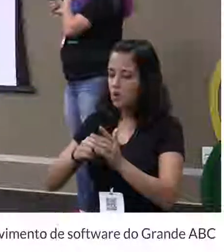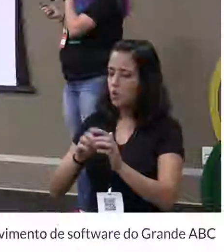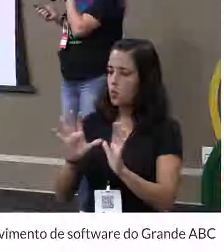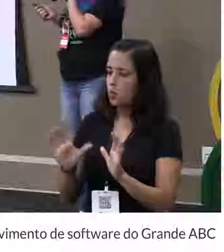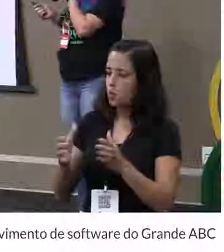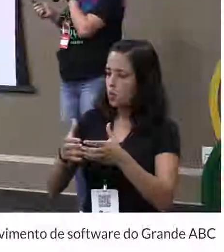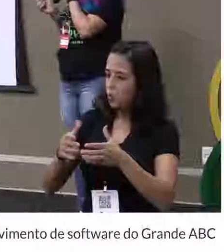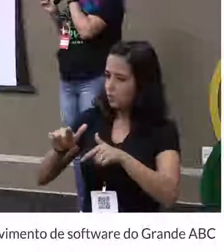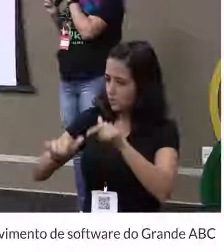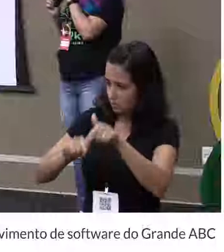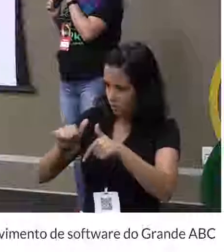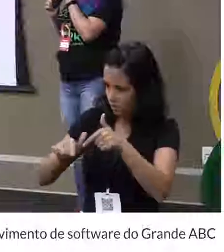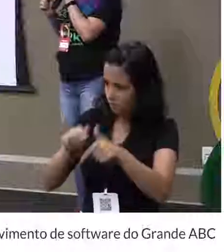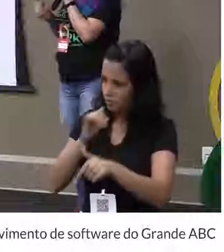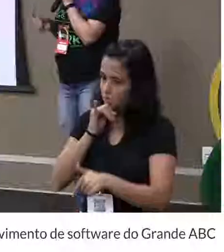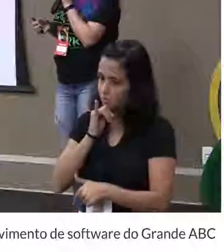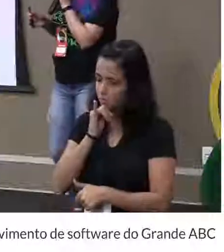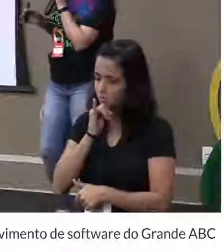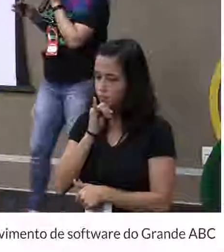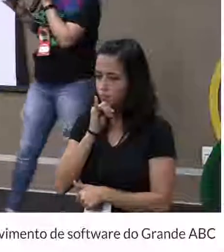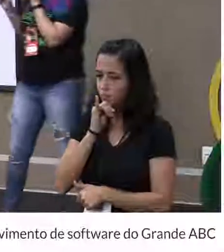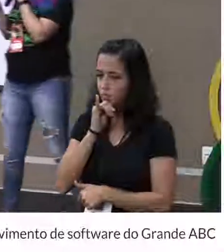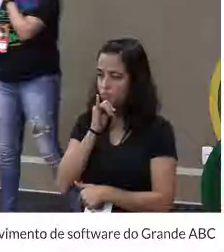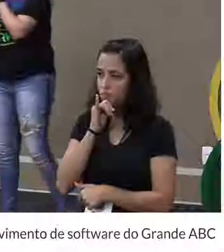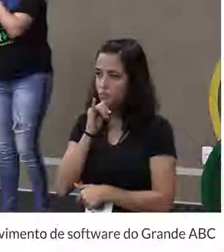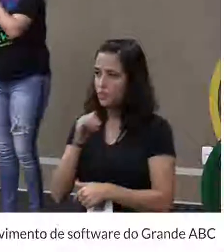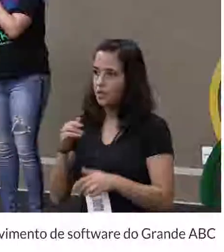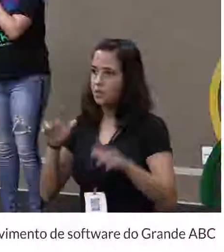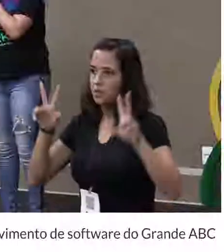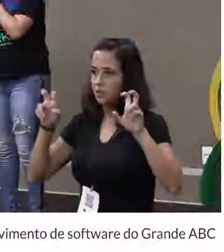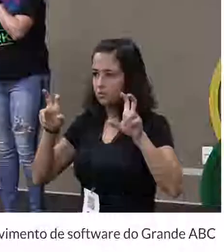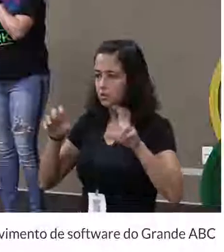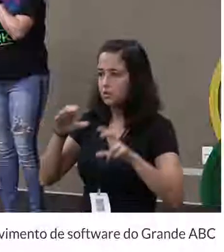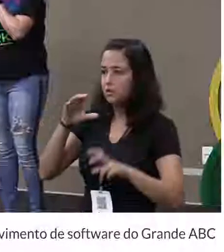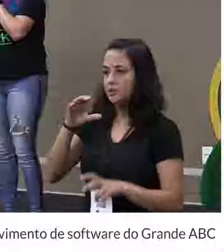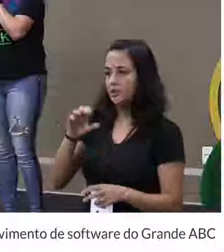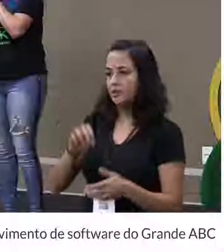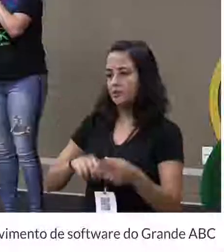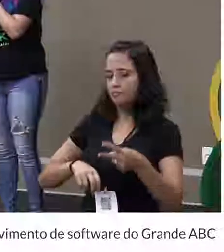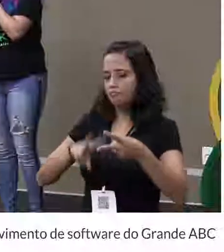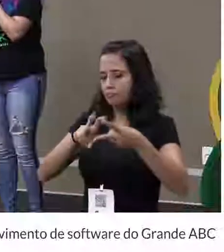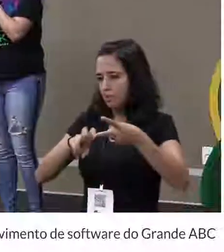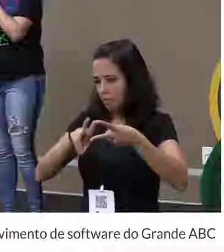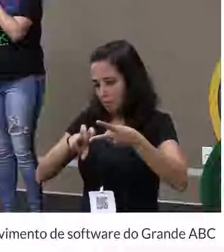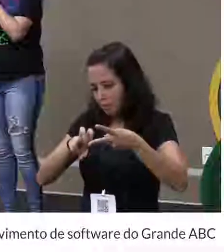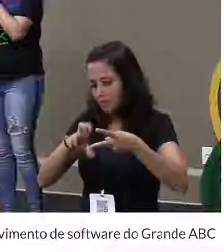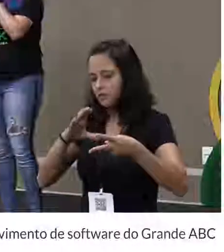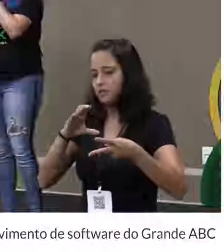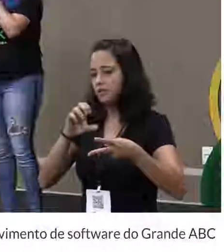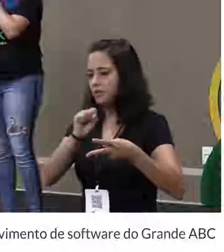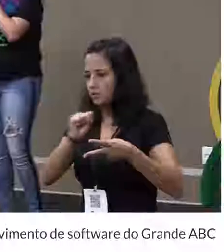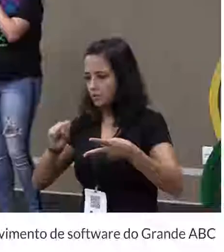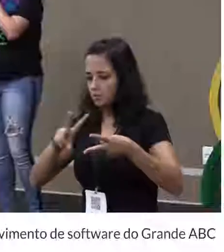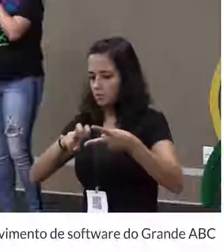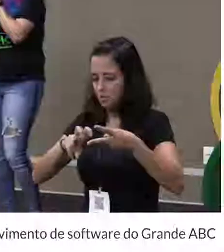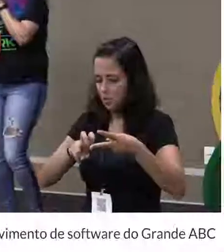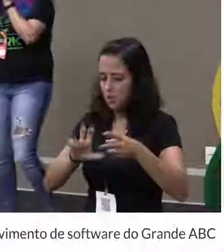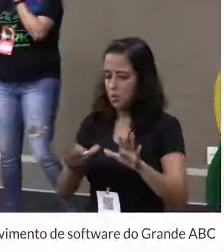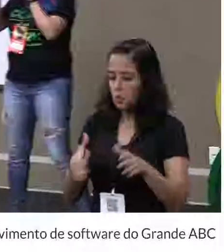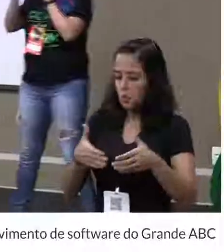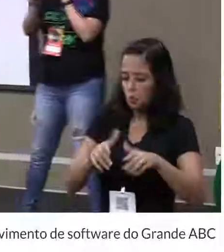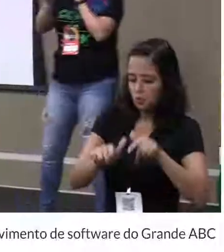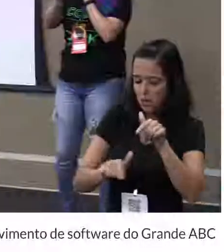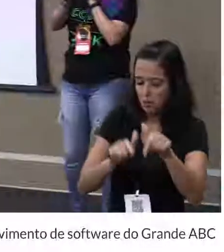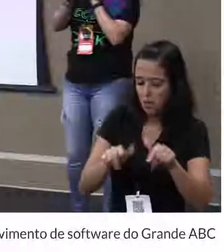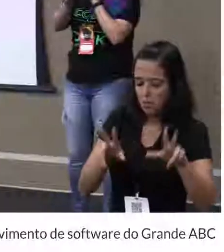por exemplo, sei lá, eu preciso falar alguma coisa sobre CSS. Para não ficar bagunçado, eu vou separar um grupo de trabalho